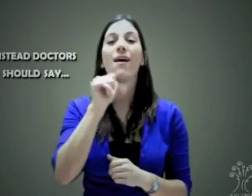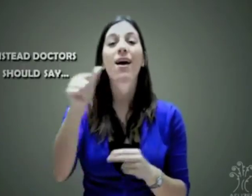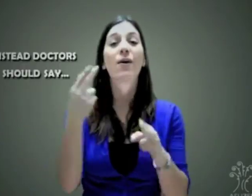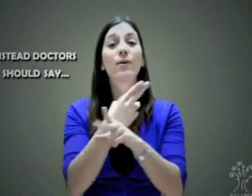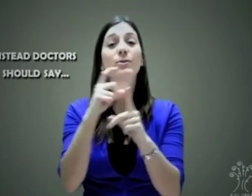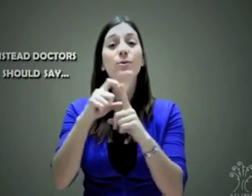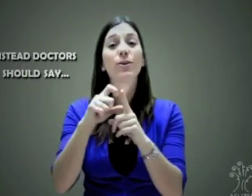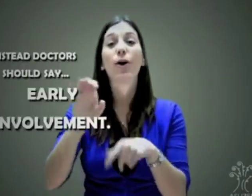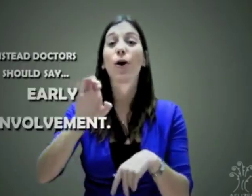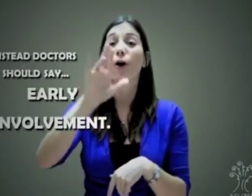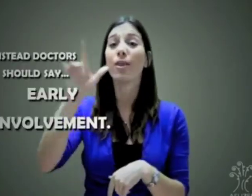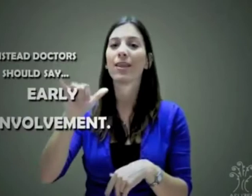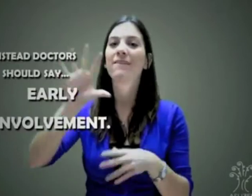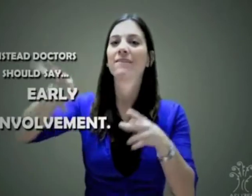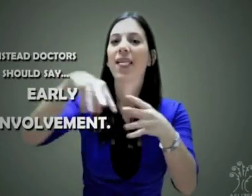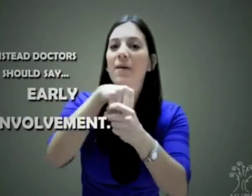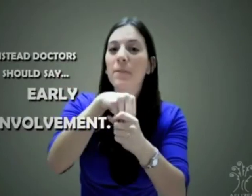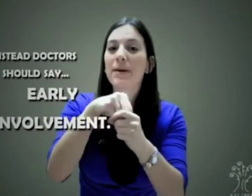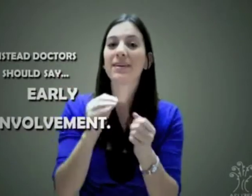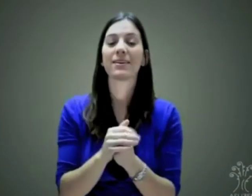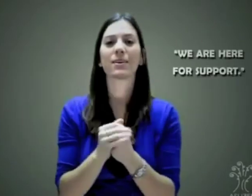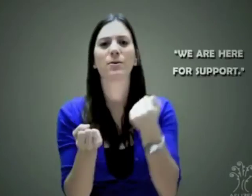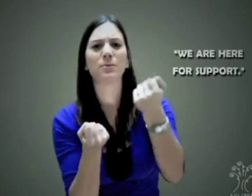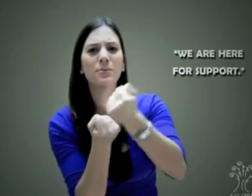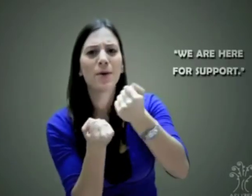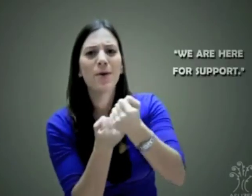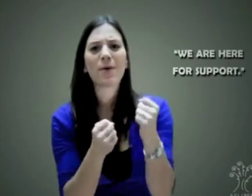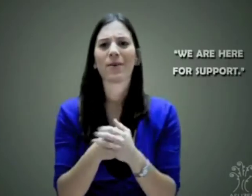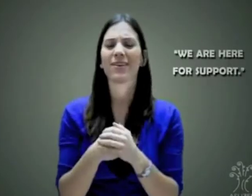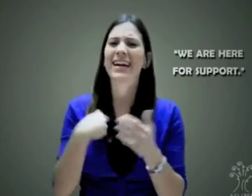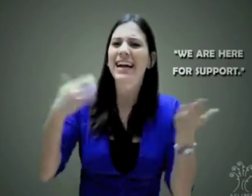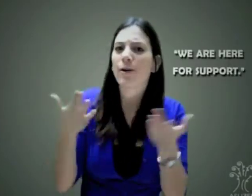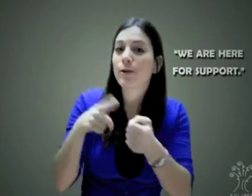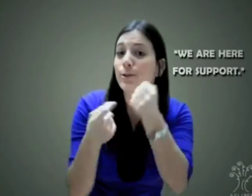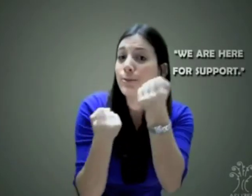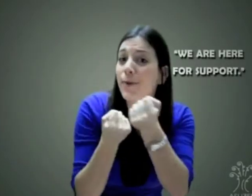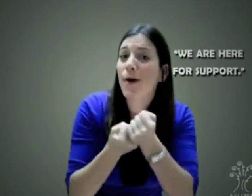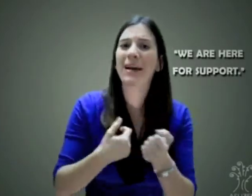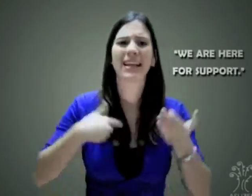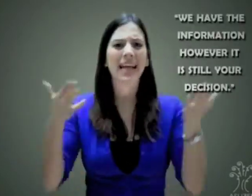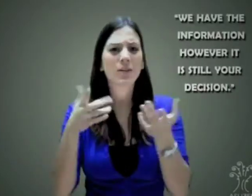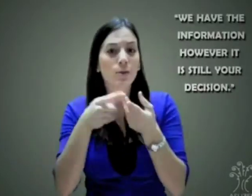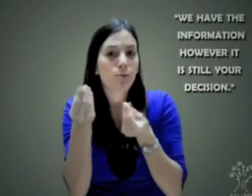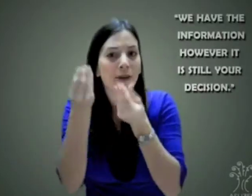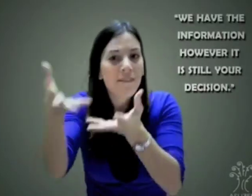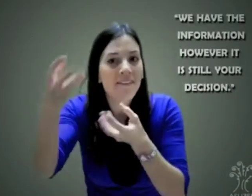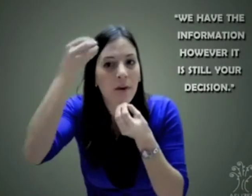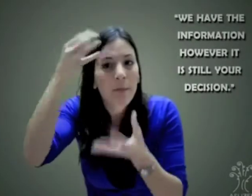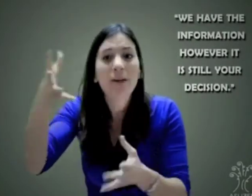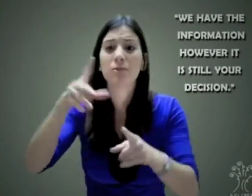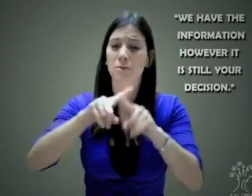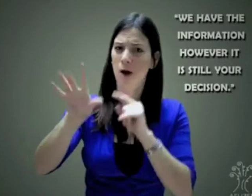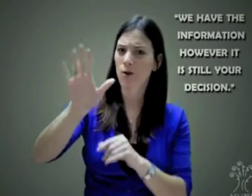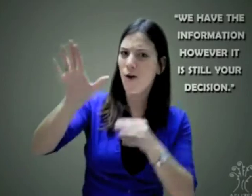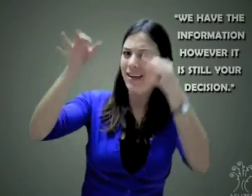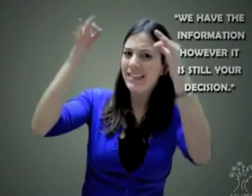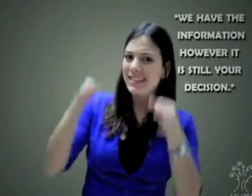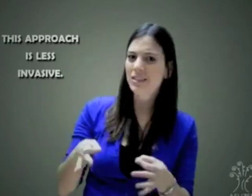mejor algo menos evasivo como envolvimiento temprano? ¿Estamos aquí para ayudarles? También ayudaría si